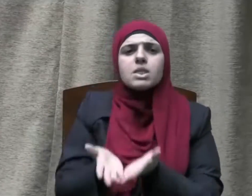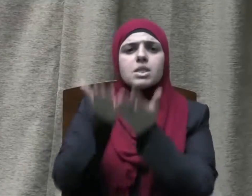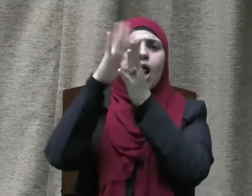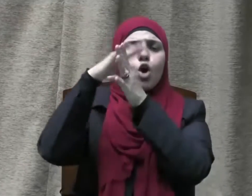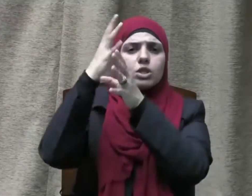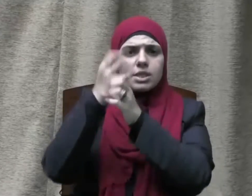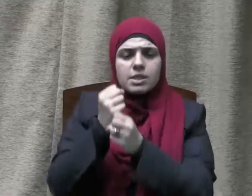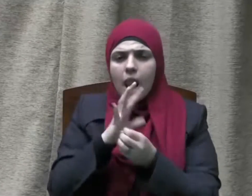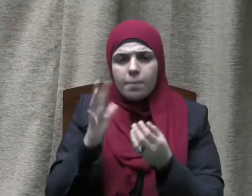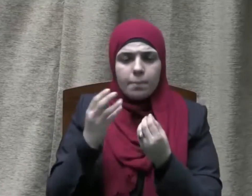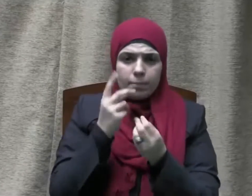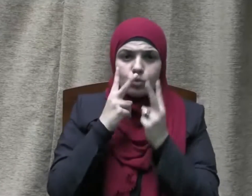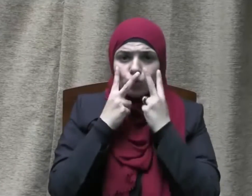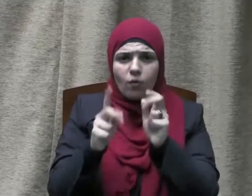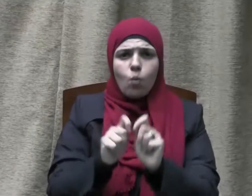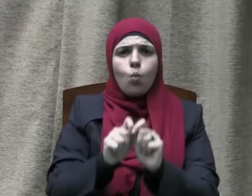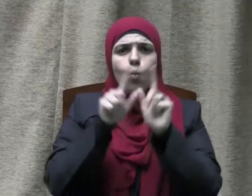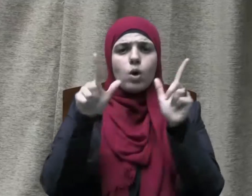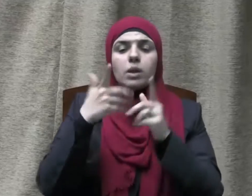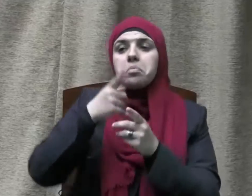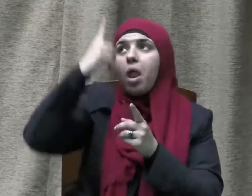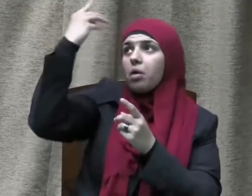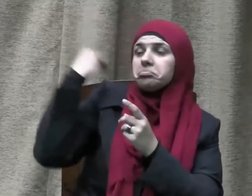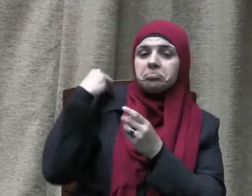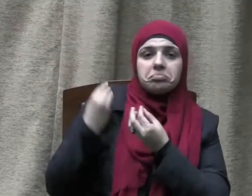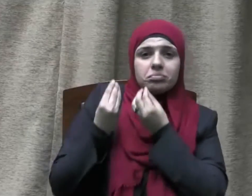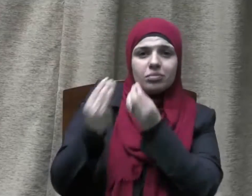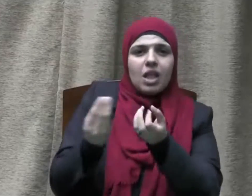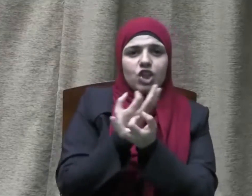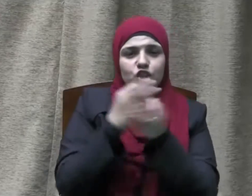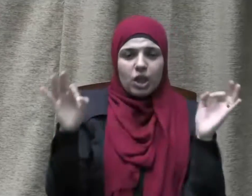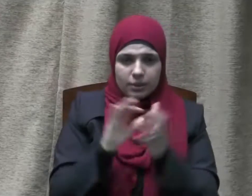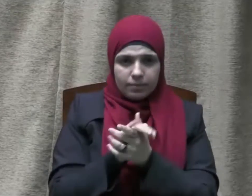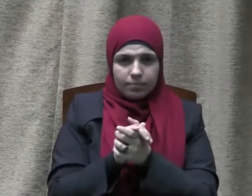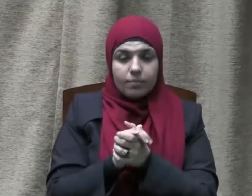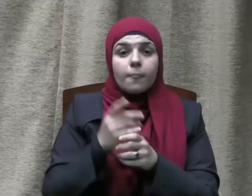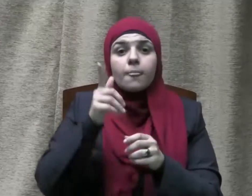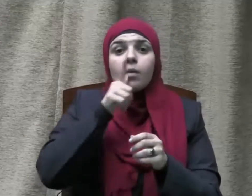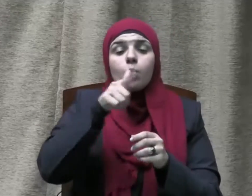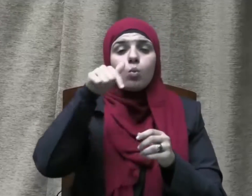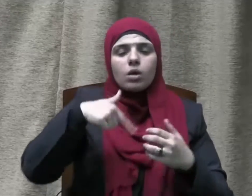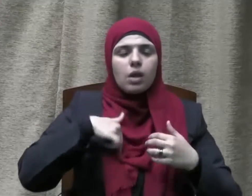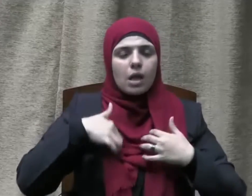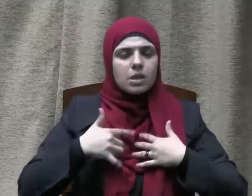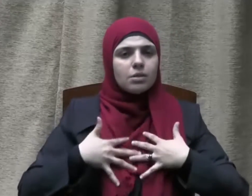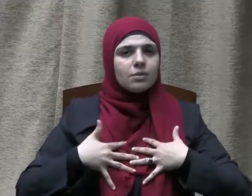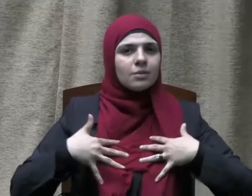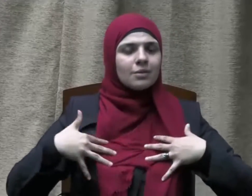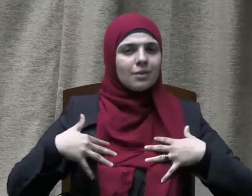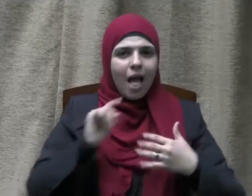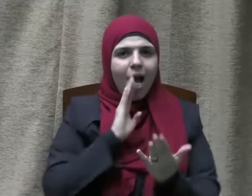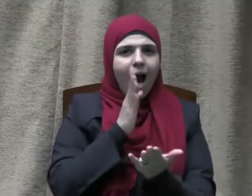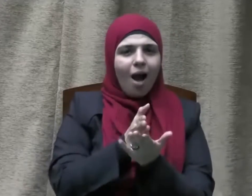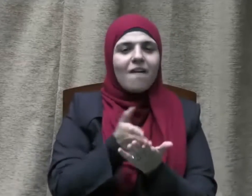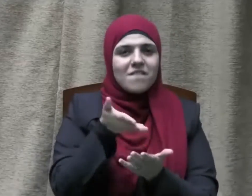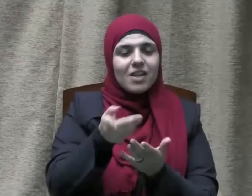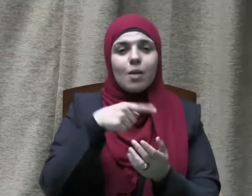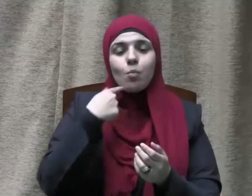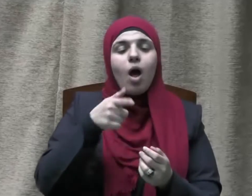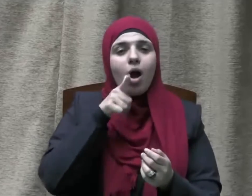الله عليه وسلم من عند الله عز وجل فقد شرح صدورهم للحق حيث يقول الحق